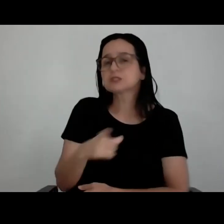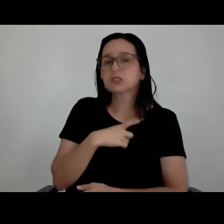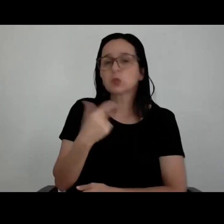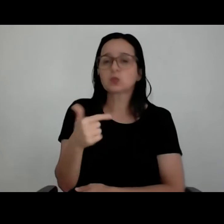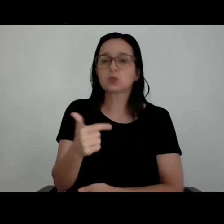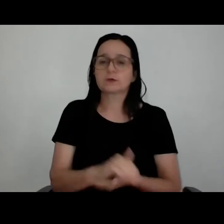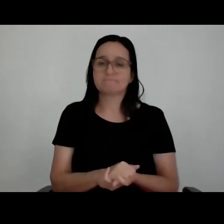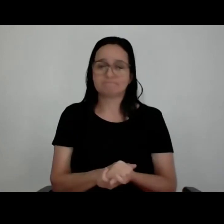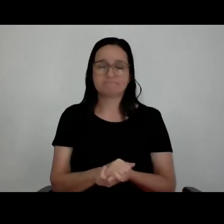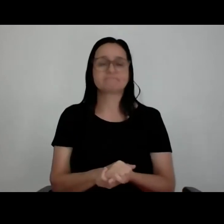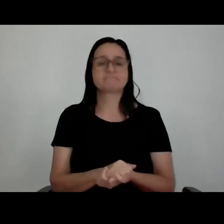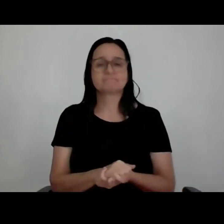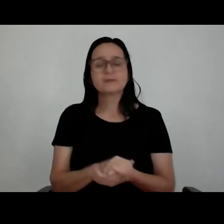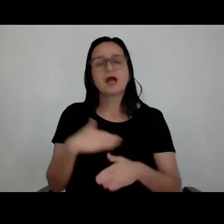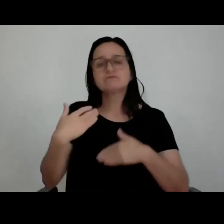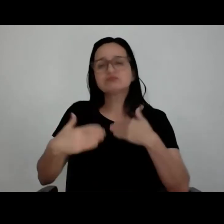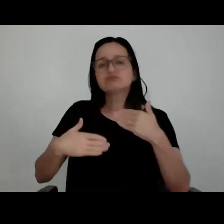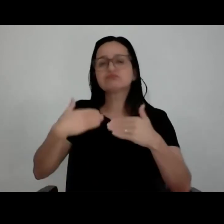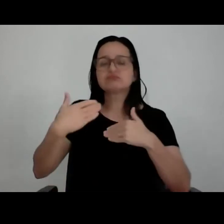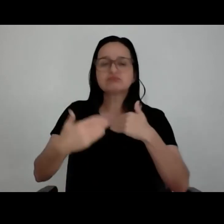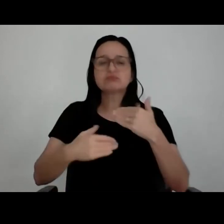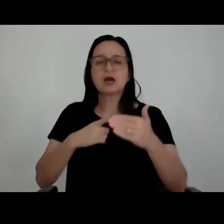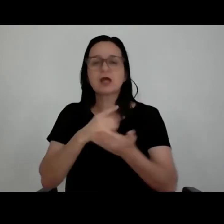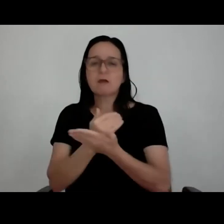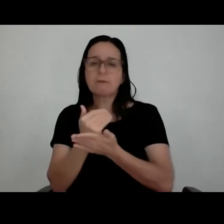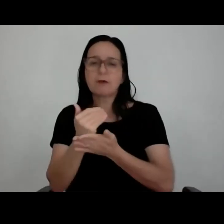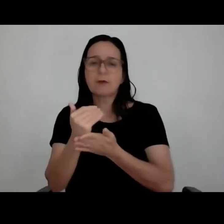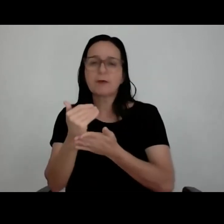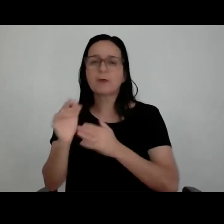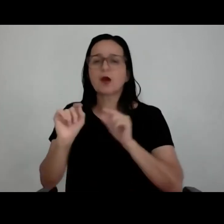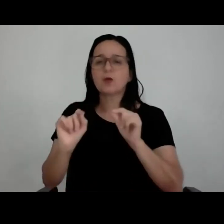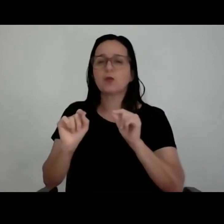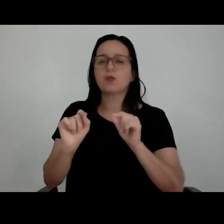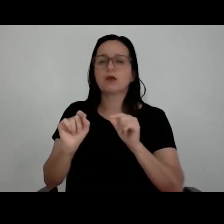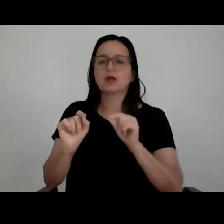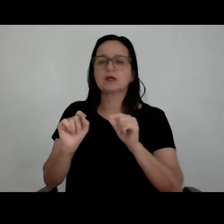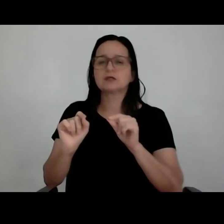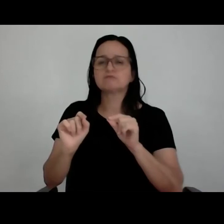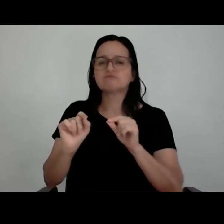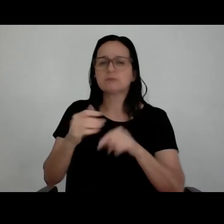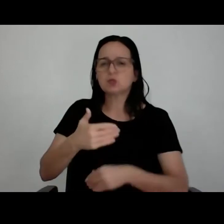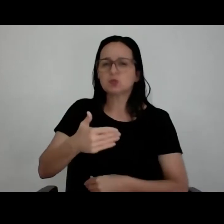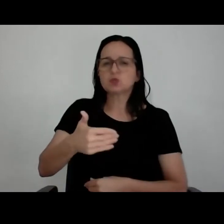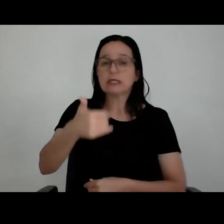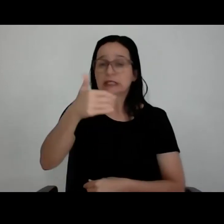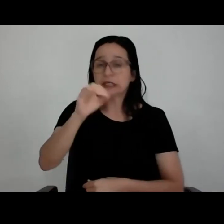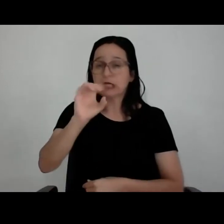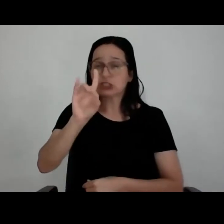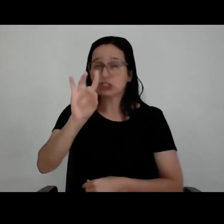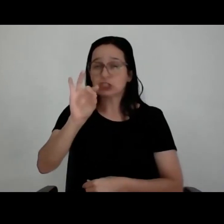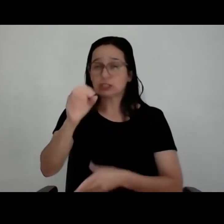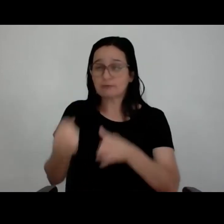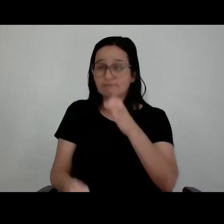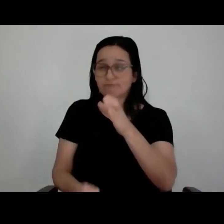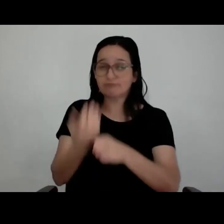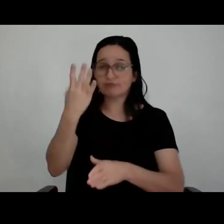Conseguiu, viabilizou-se as operações iniciais, ele vai acontecer, vai ser lançado daqui a dez dias. Até o evento acontecer, é